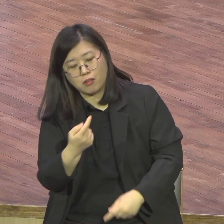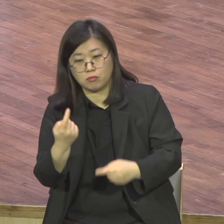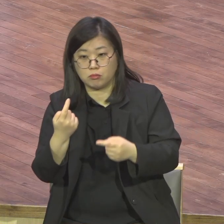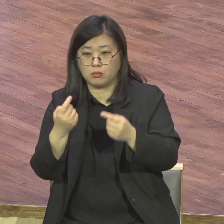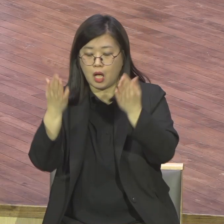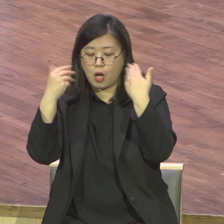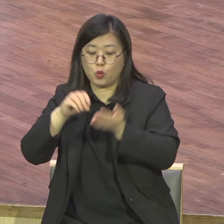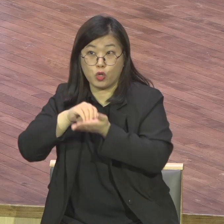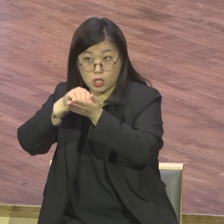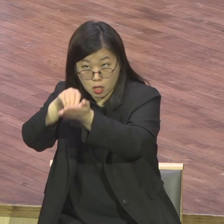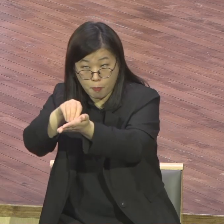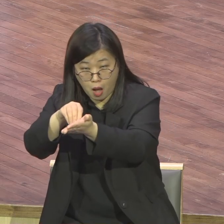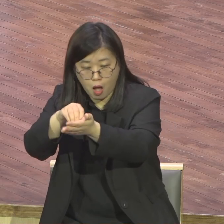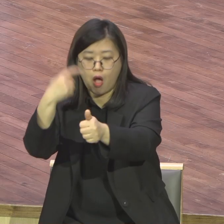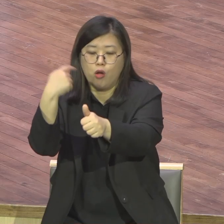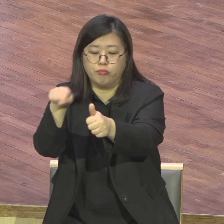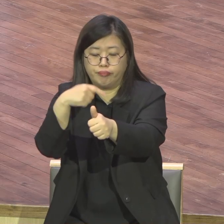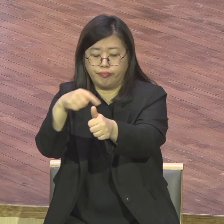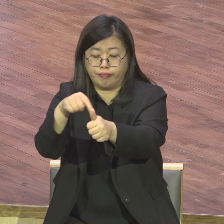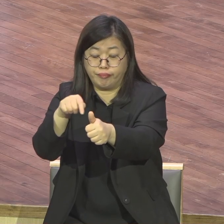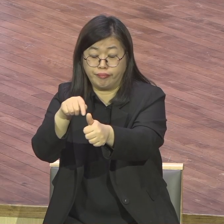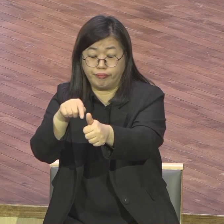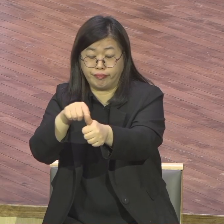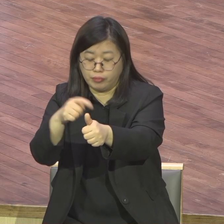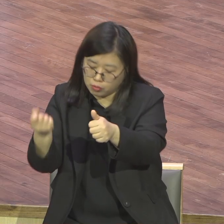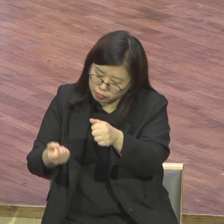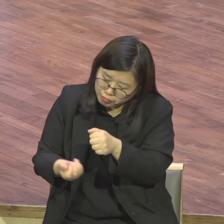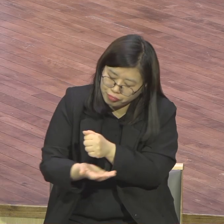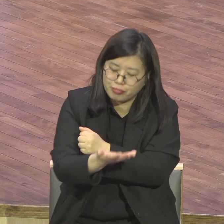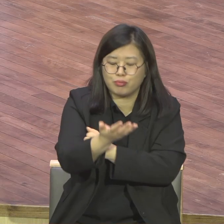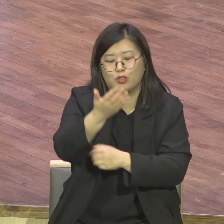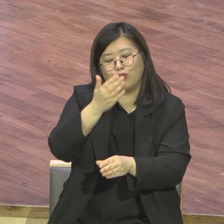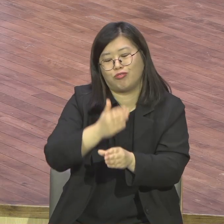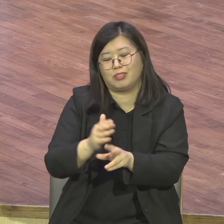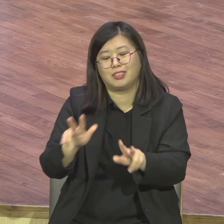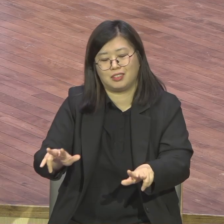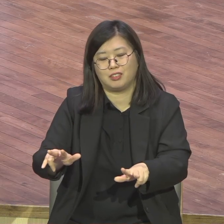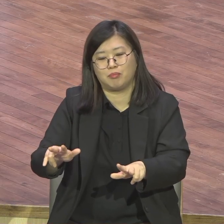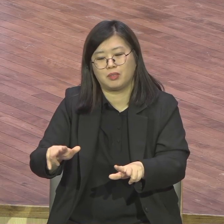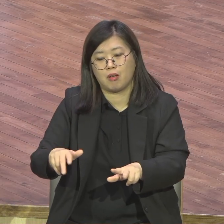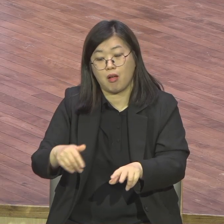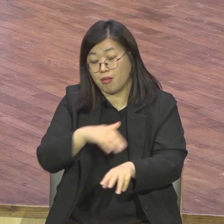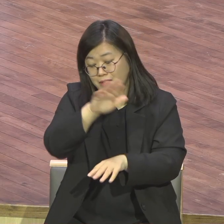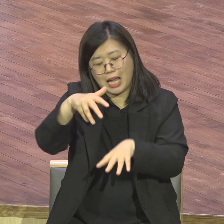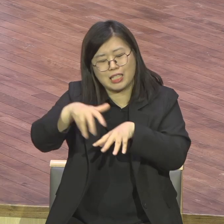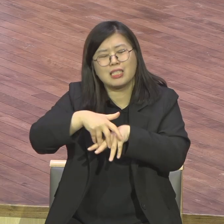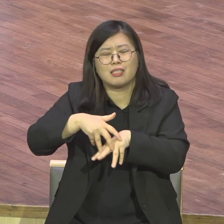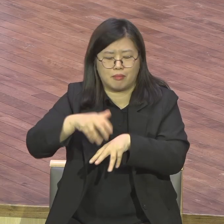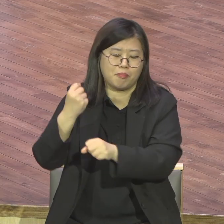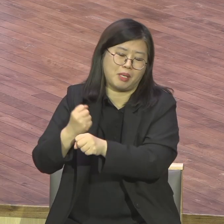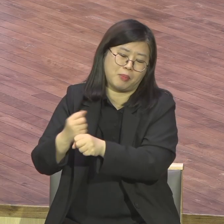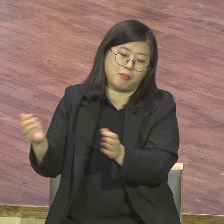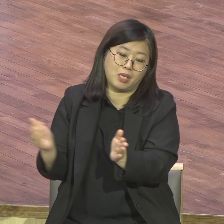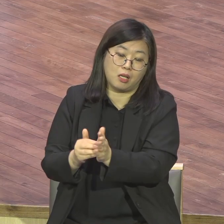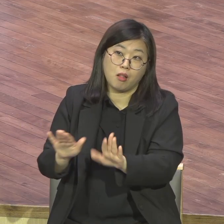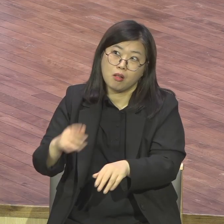그렇게 만들어주는 그런 역할을 지금 이번에요 내일 그거 하죠 내일 협약서 하죠 지금